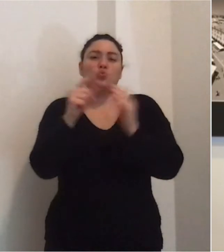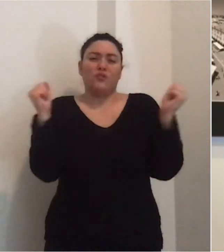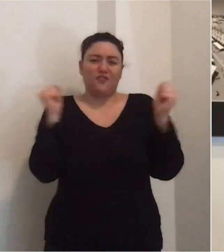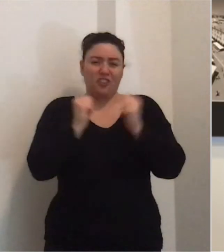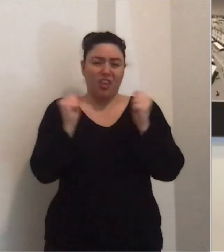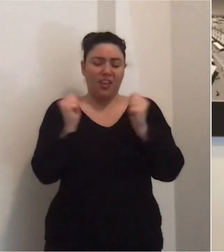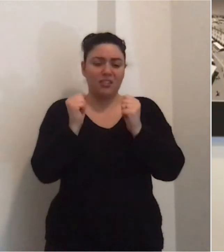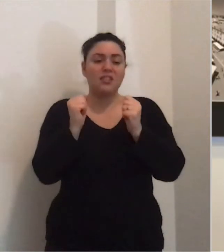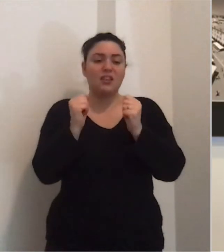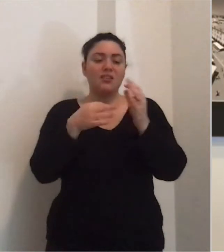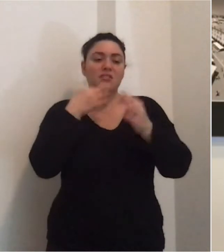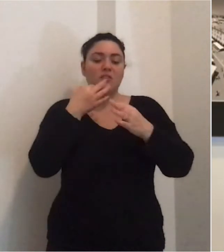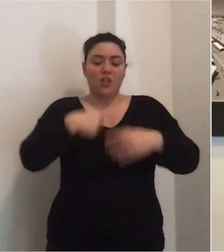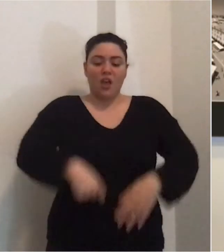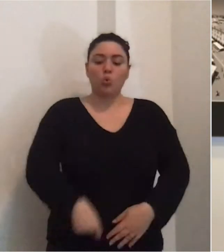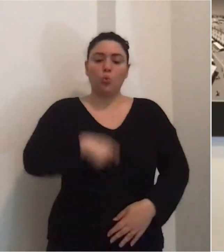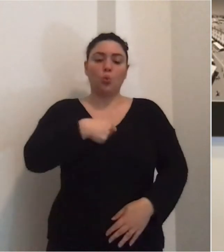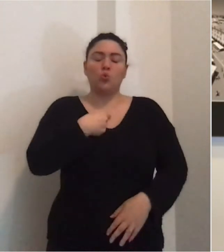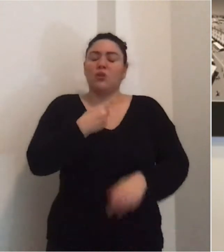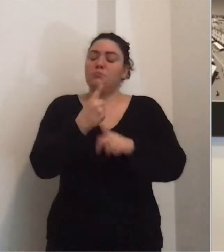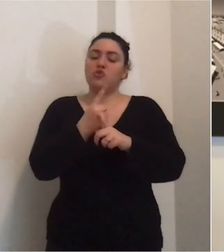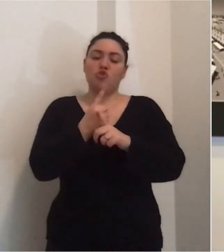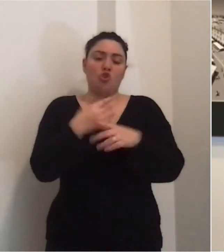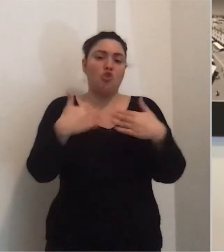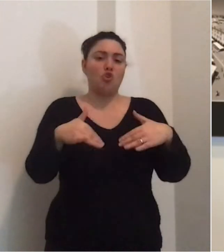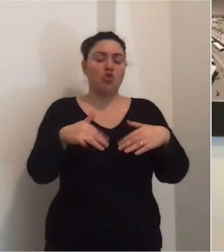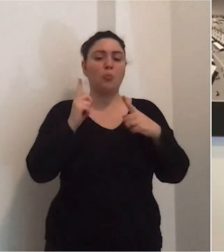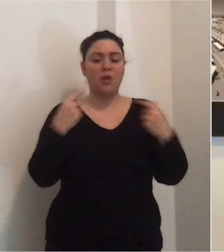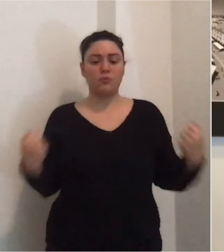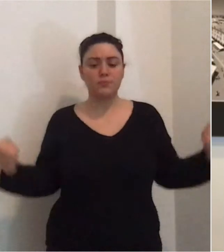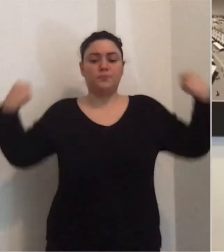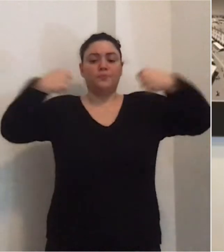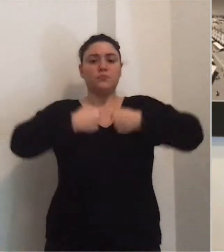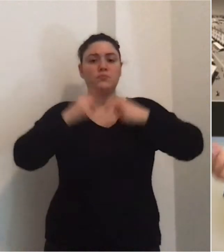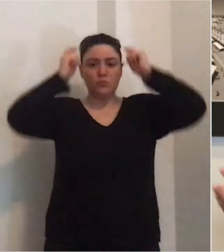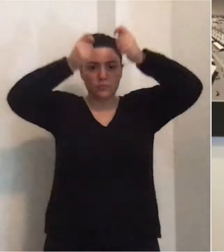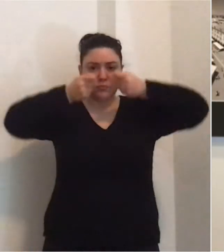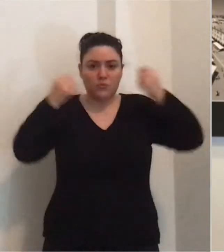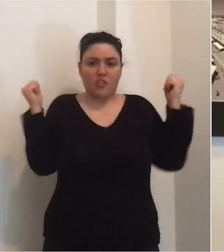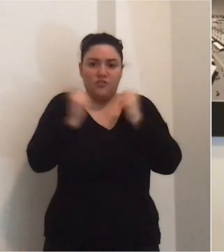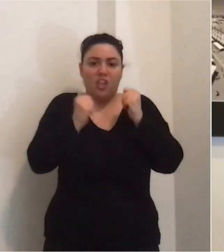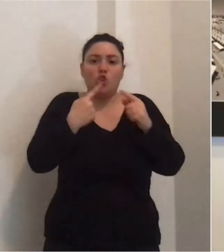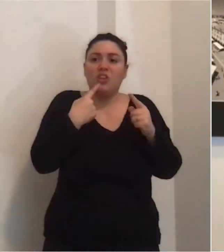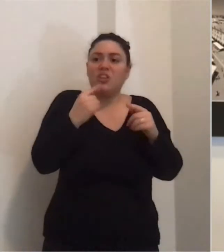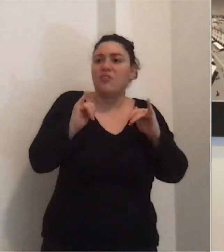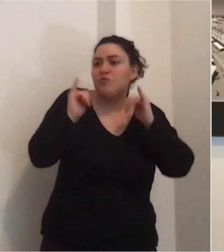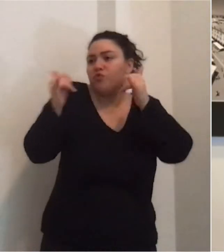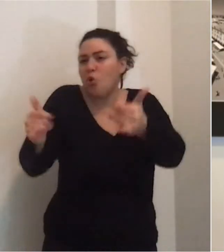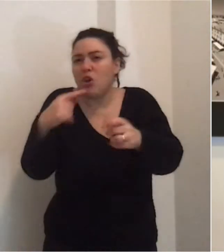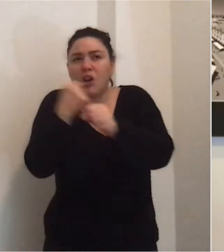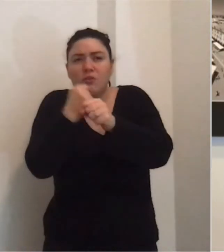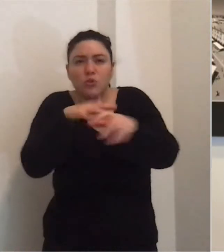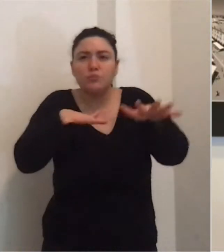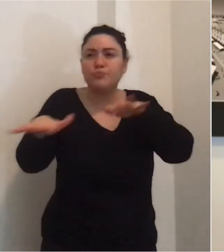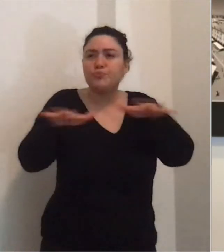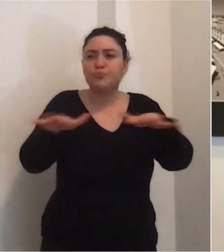saranno utilissime da mettere e da indossare sotto il camice per dare sollievo a chi lavora appunto fuori dall'ospedale e